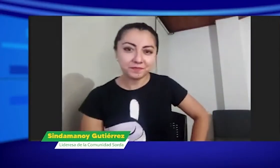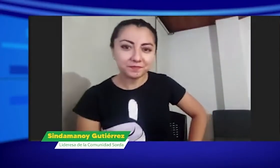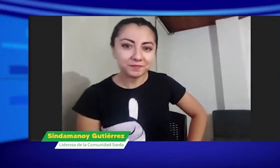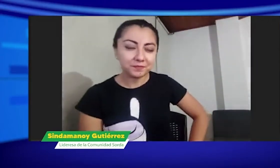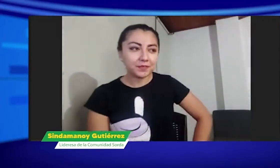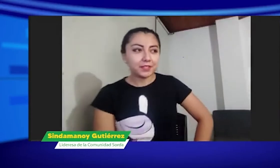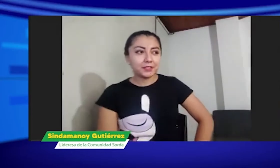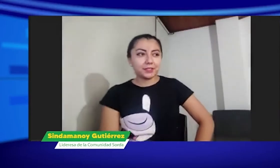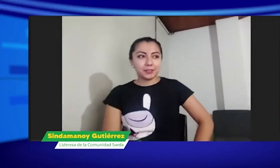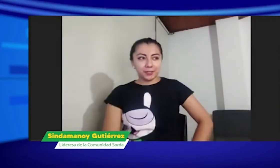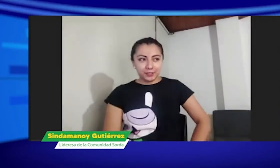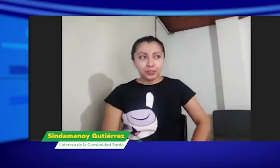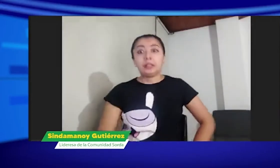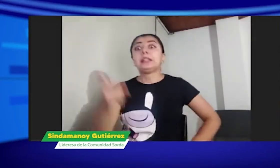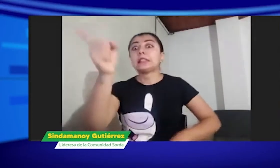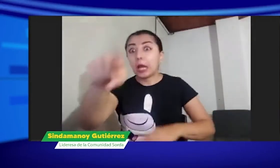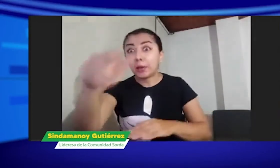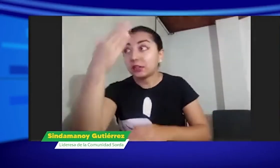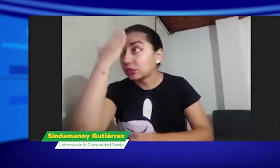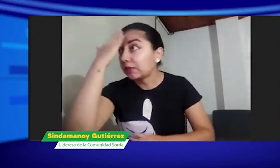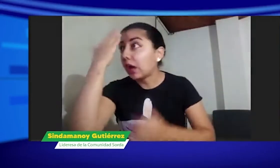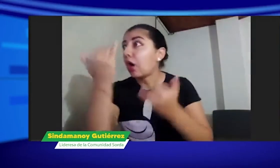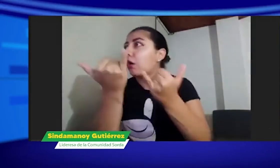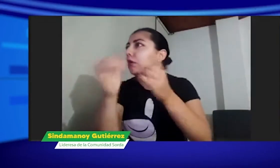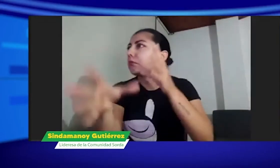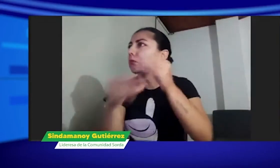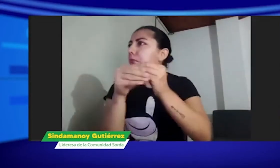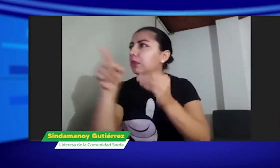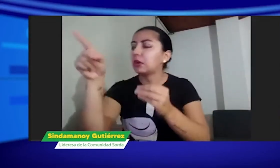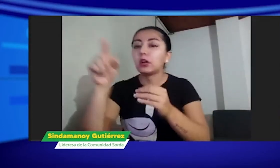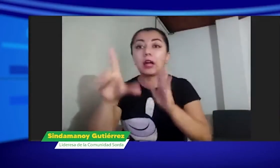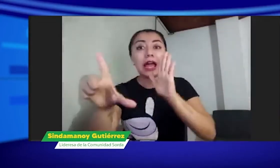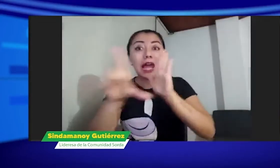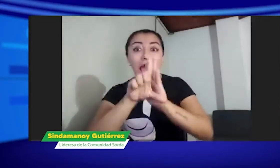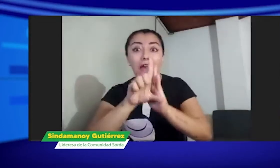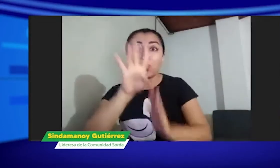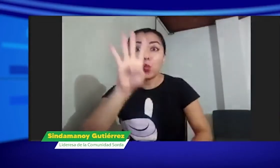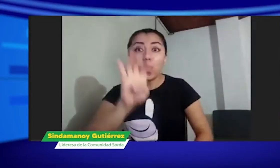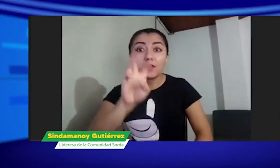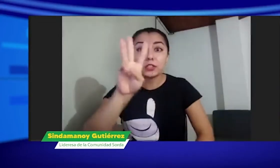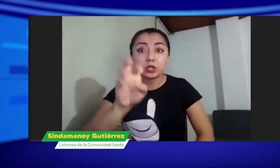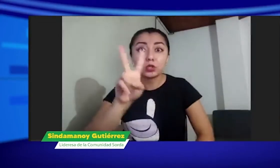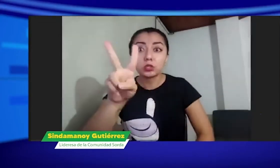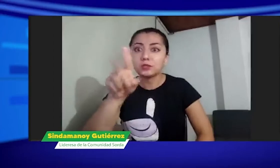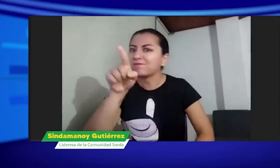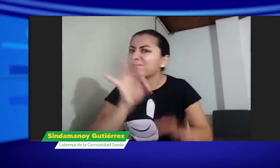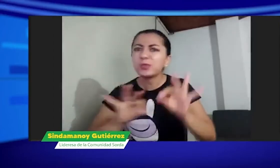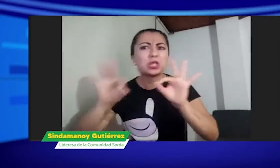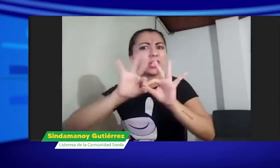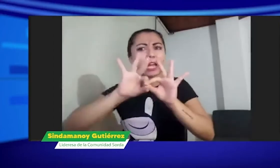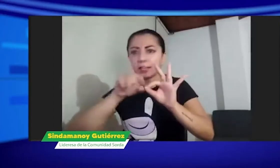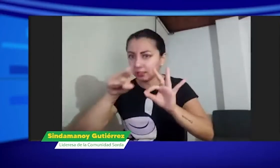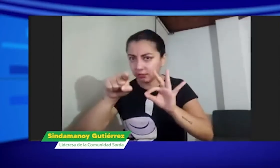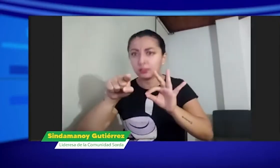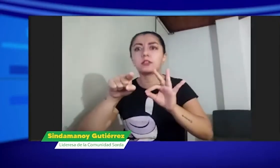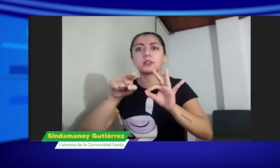ayudarnos no sé Henry qué piensa al respecto también sabemos que la ley 982 es muy